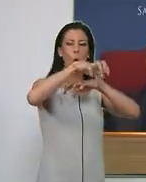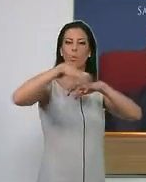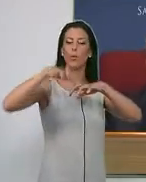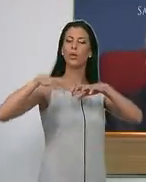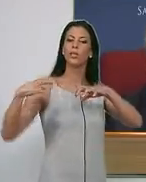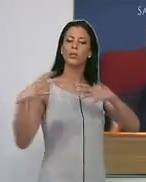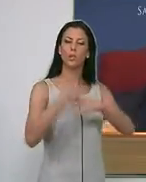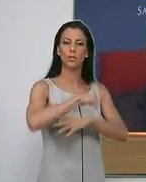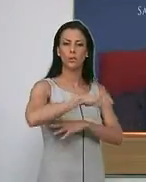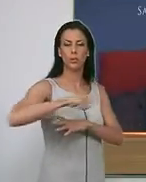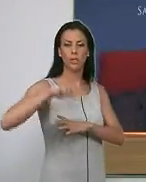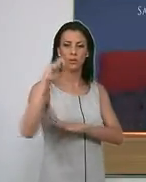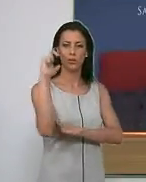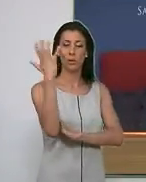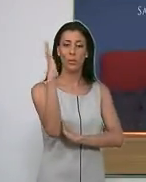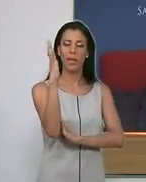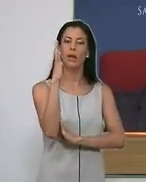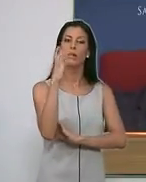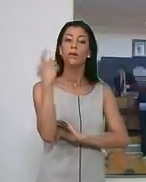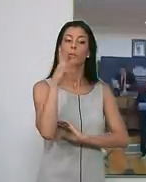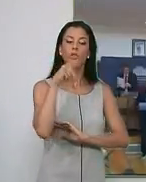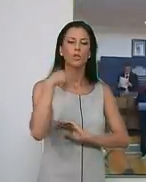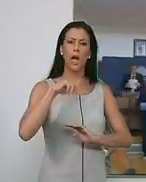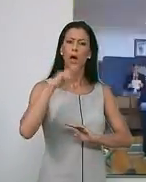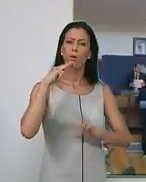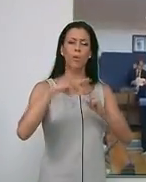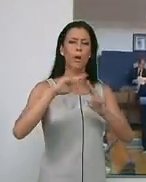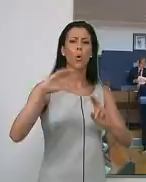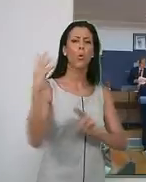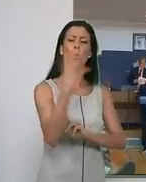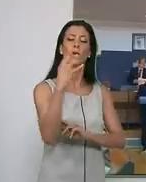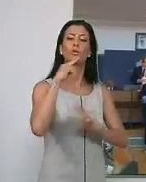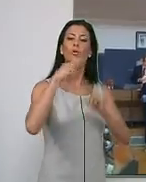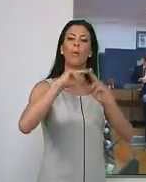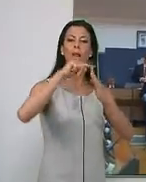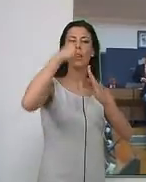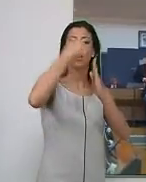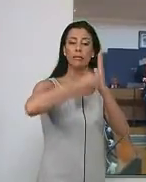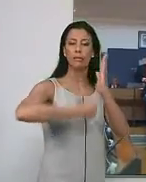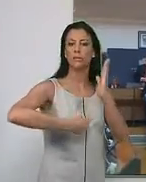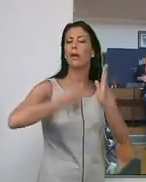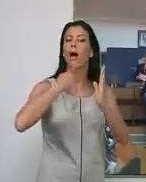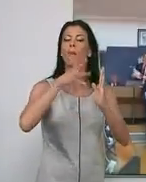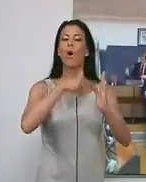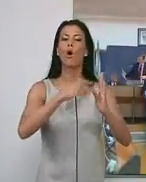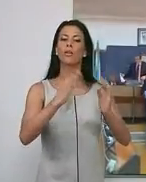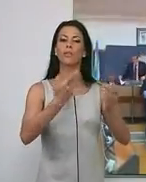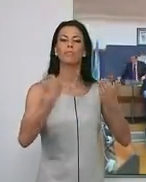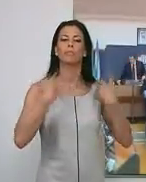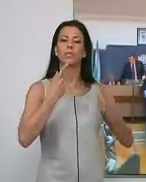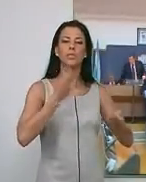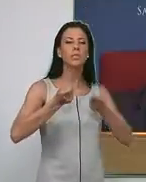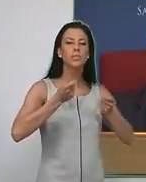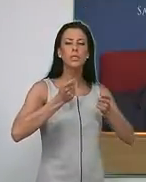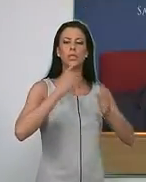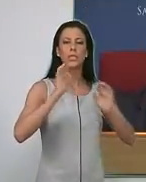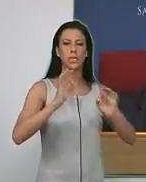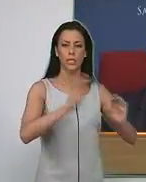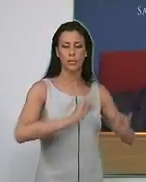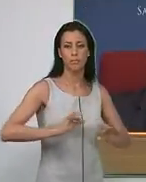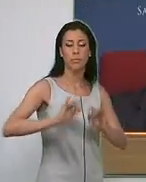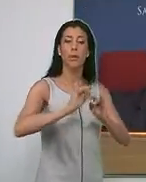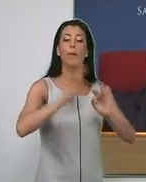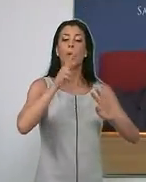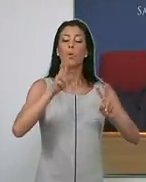la Costa Tropical... ...el cuarto nombre que se suma a la lista que ha llevado el timón del órgano supramunicipal. El